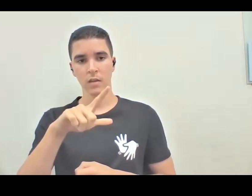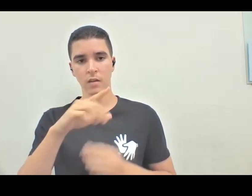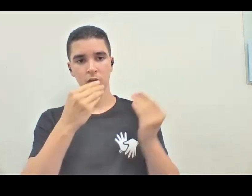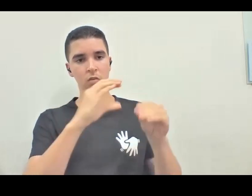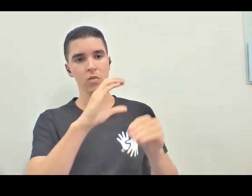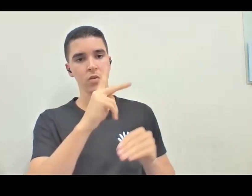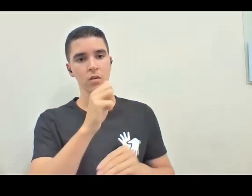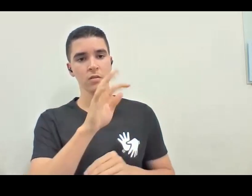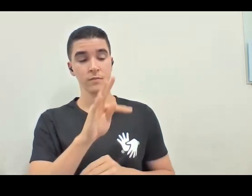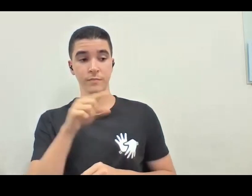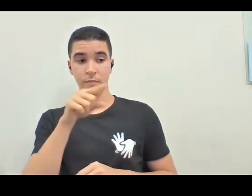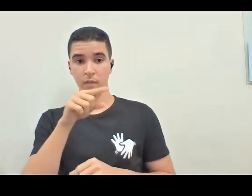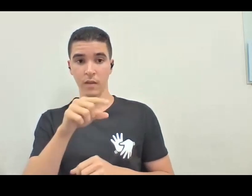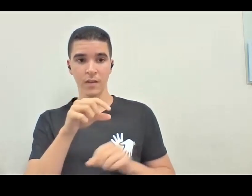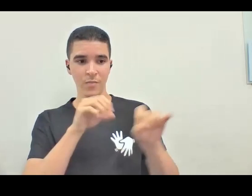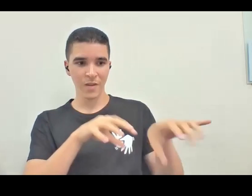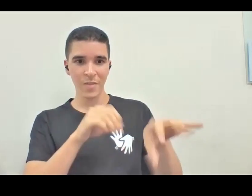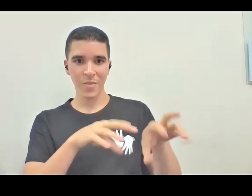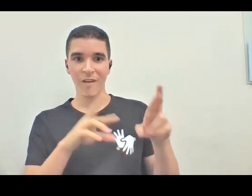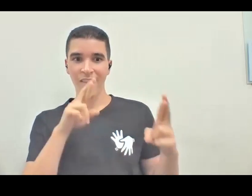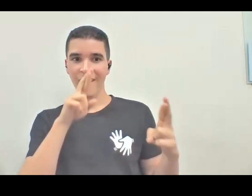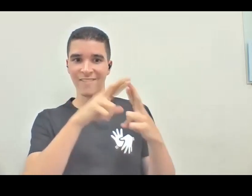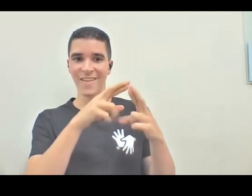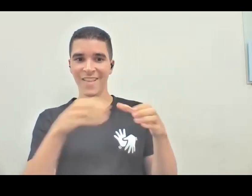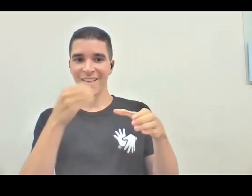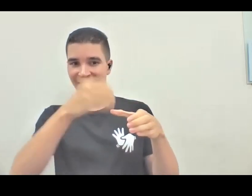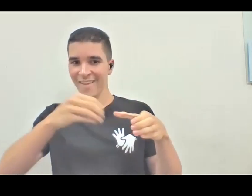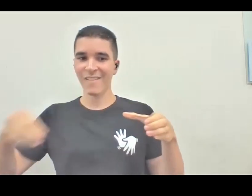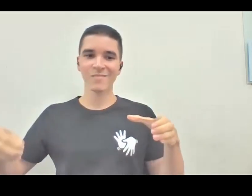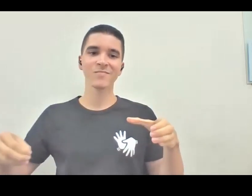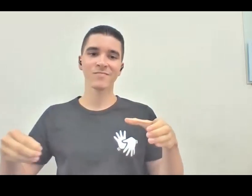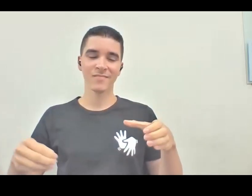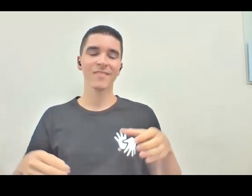a educadora referência da Casa do Baile,